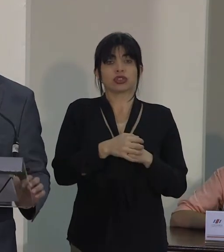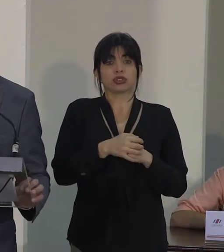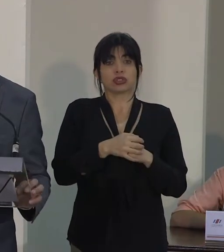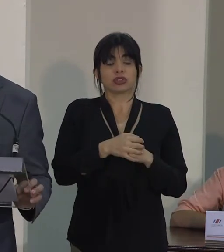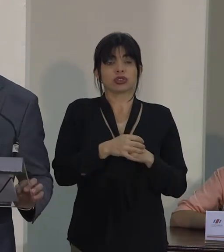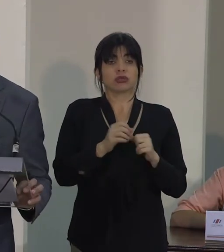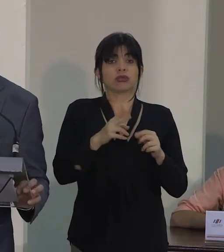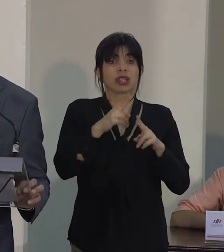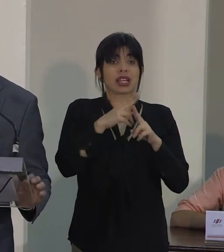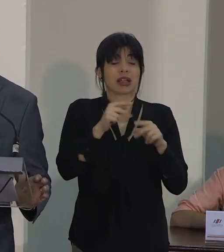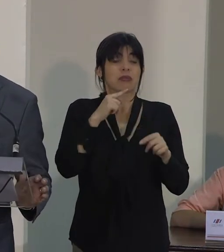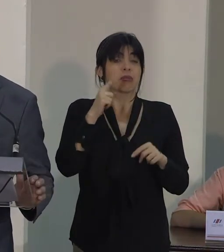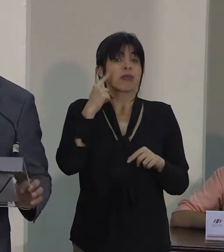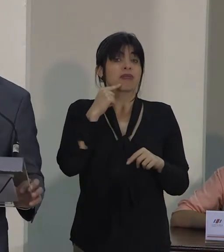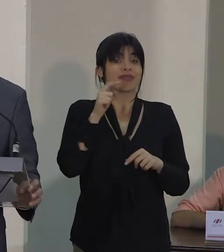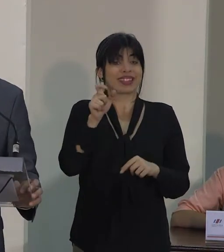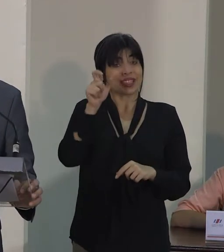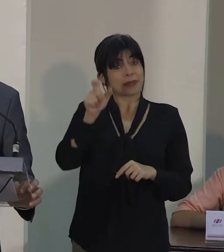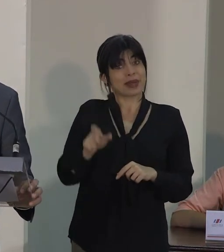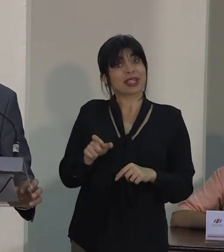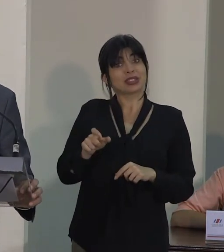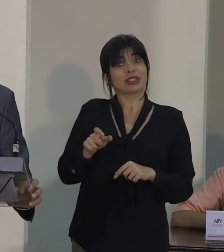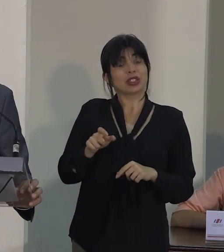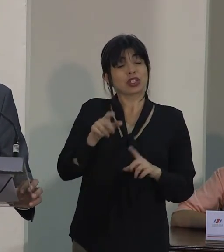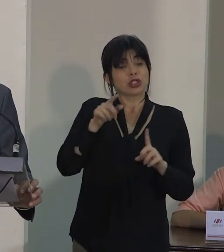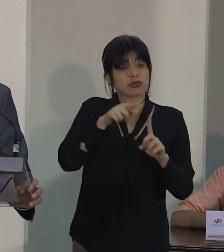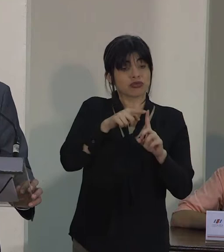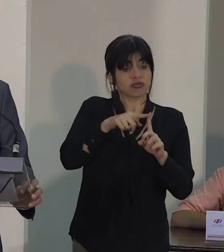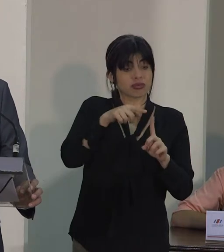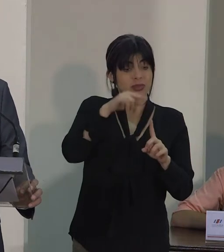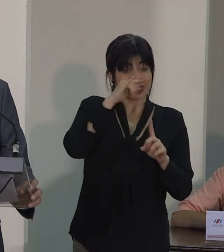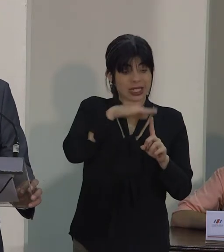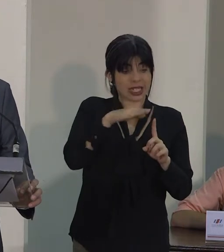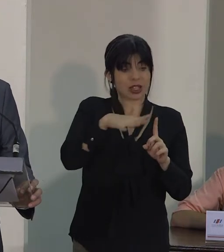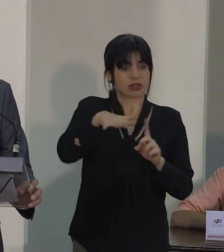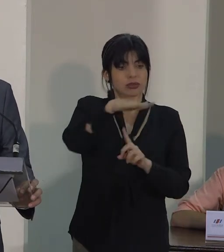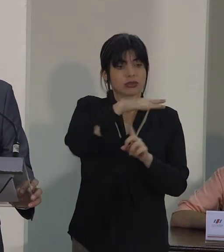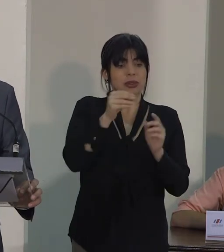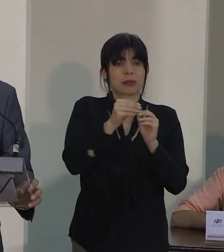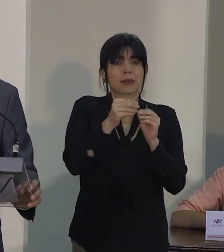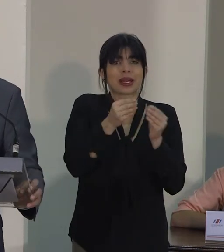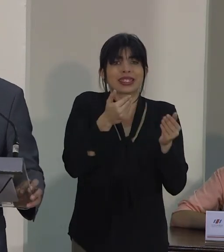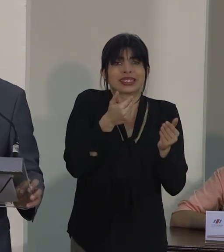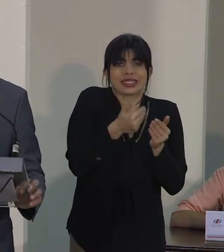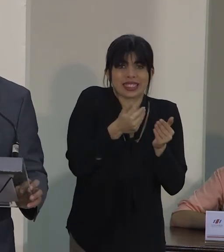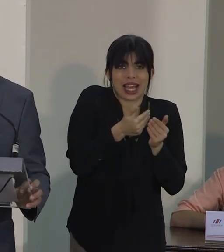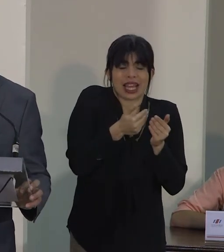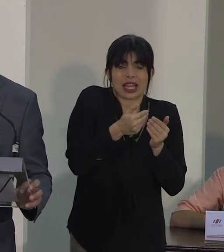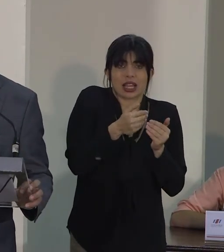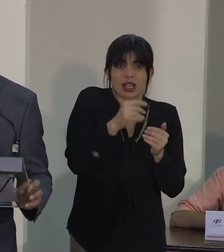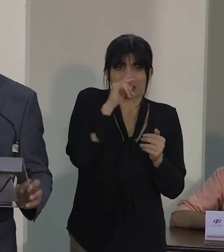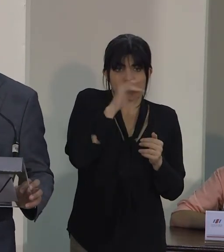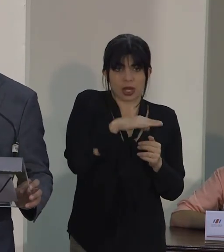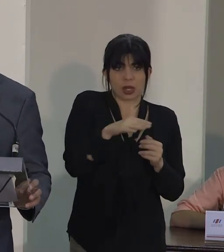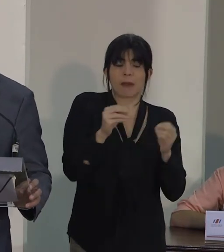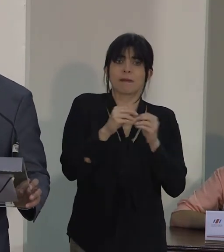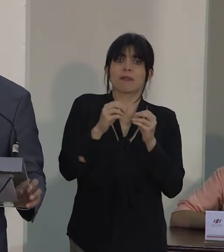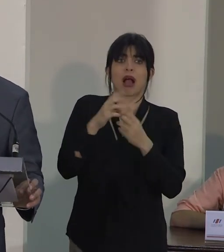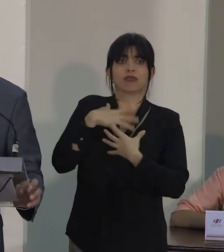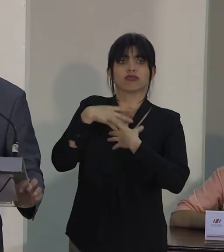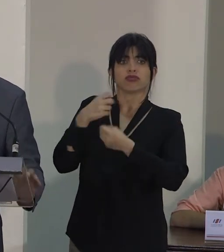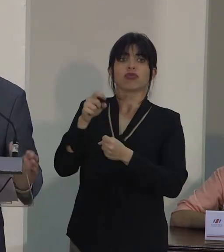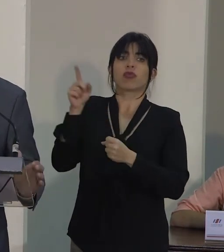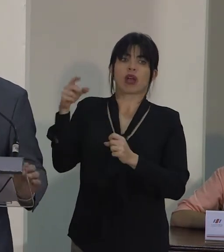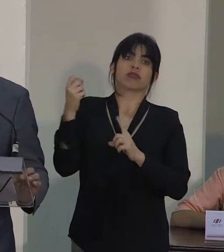quienes paradójicamente son las personas de su entorno más inmediato en quienes ellos y ellas más confían.